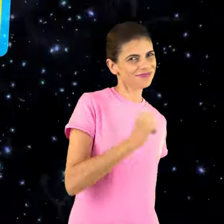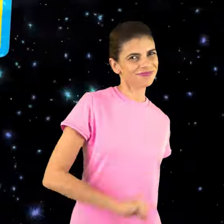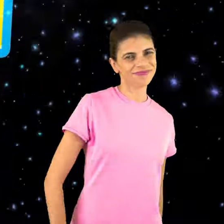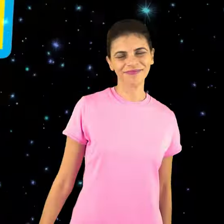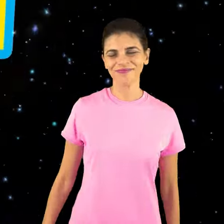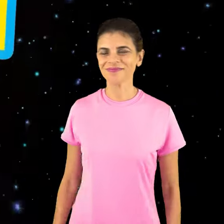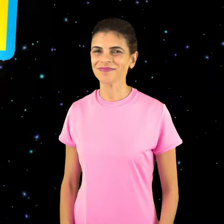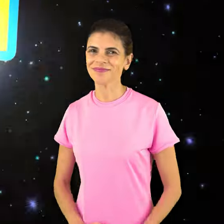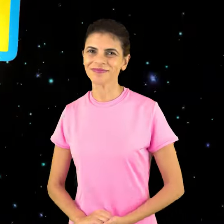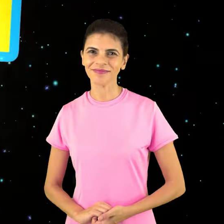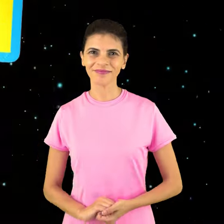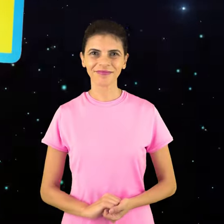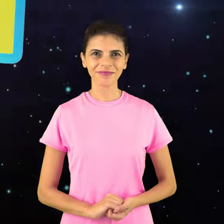Lucas Tum!